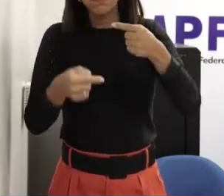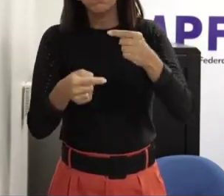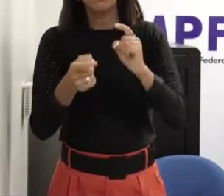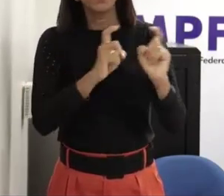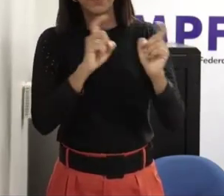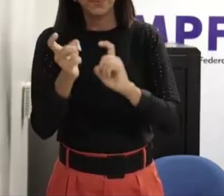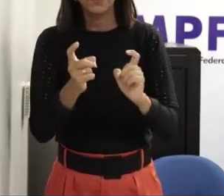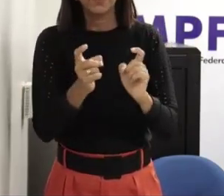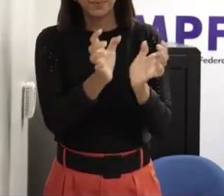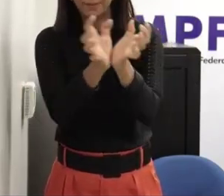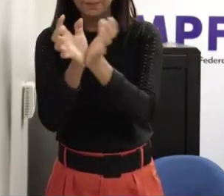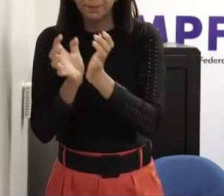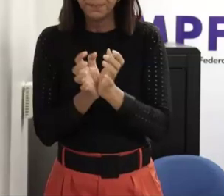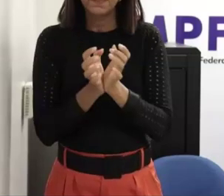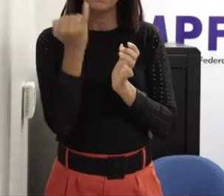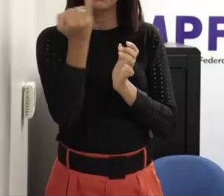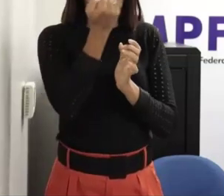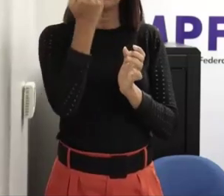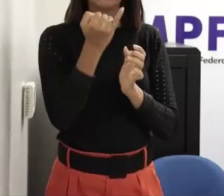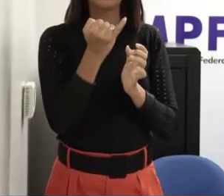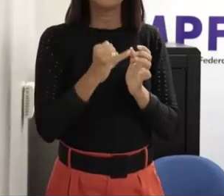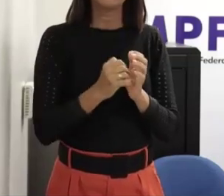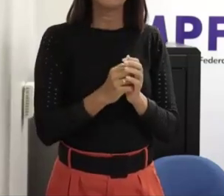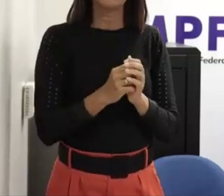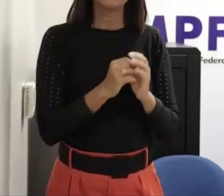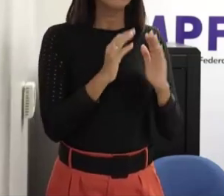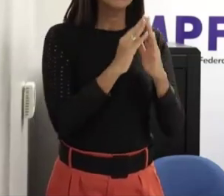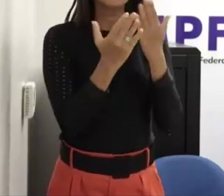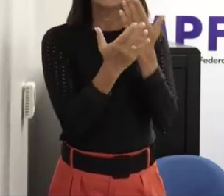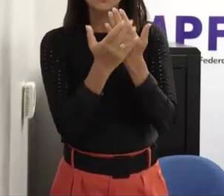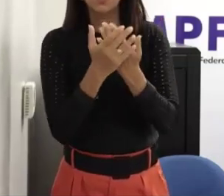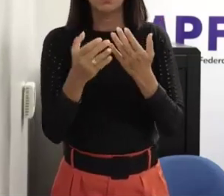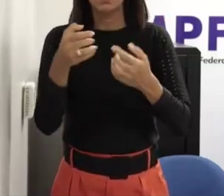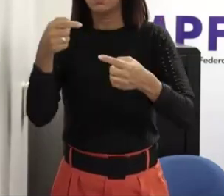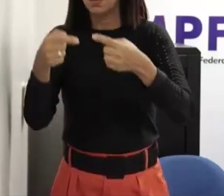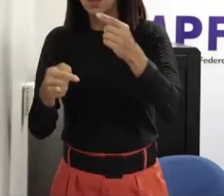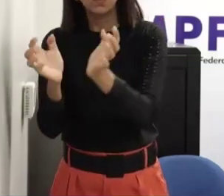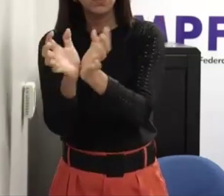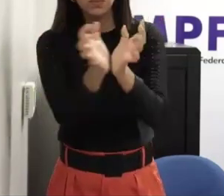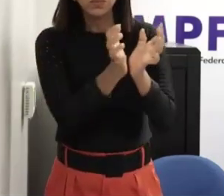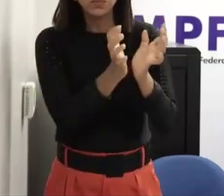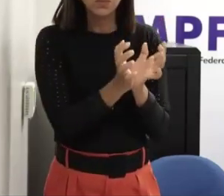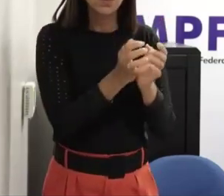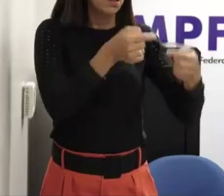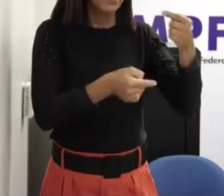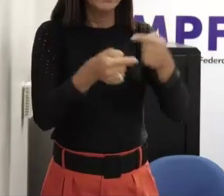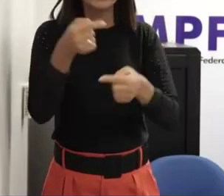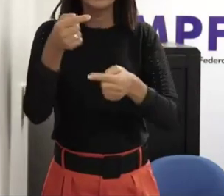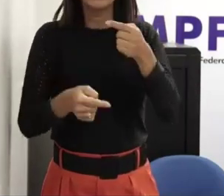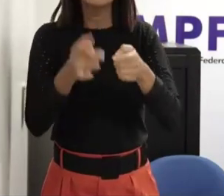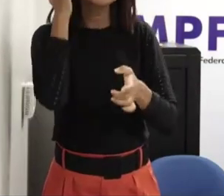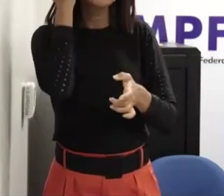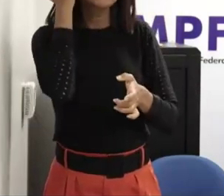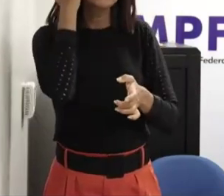ações nós sabemos que existe no campo educacional e político também motivado por questões políticas um debate sobre ideologia de